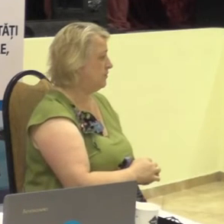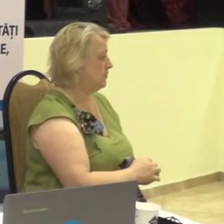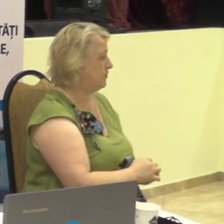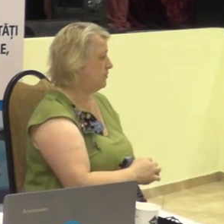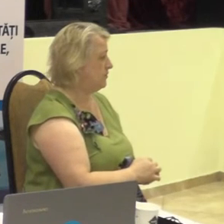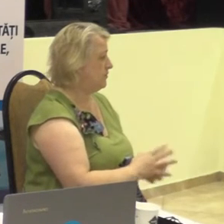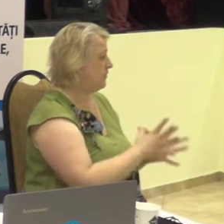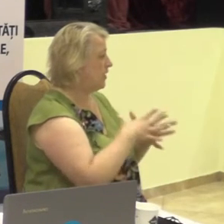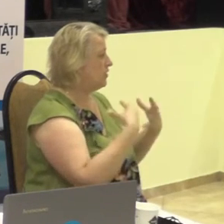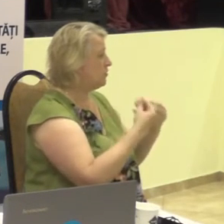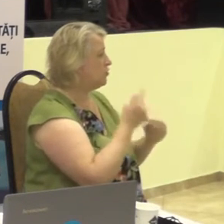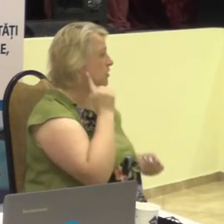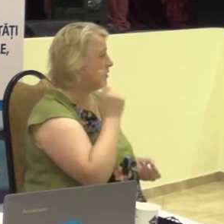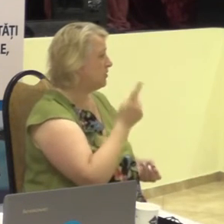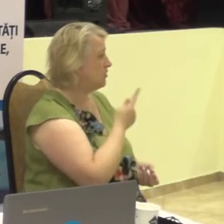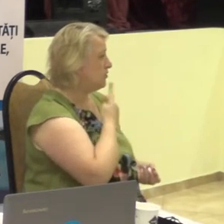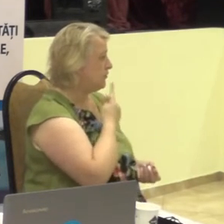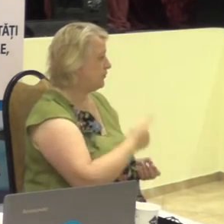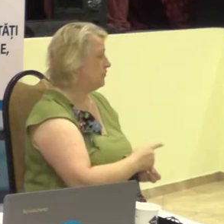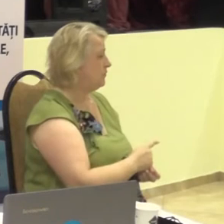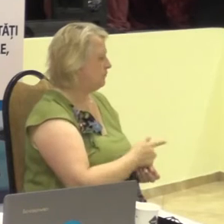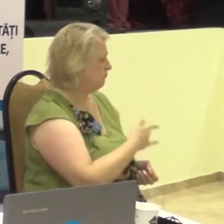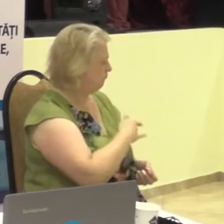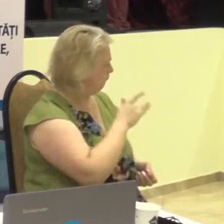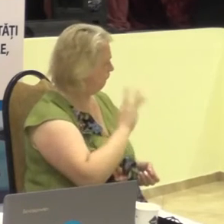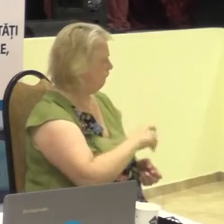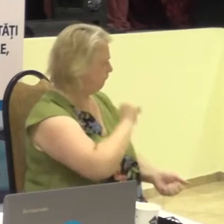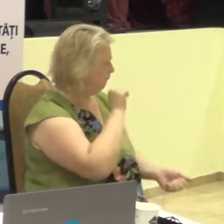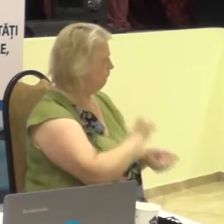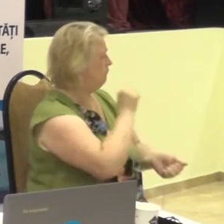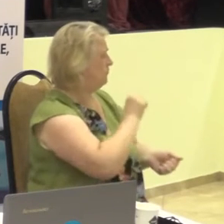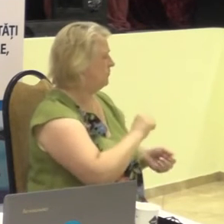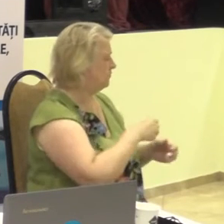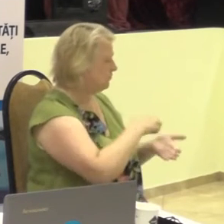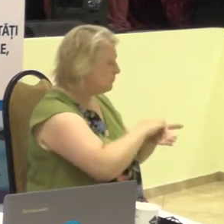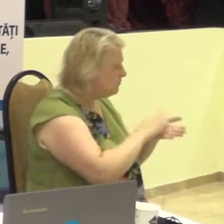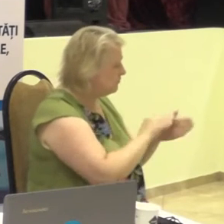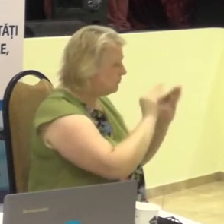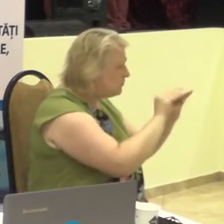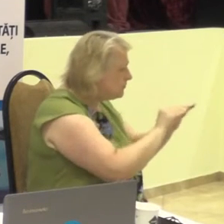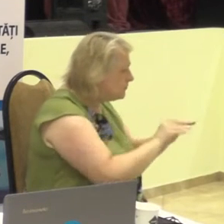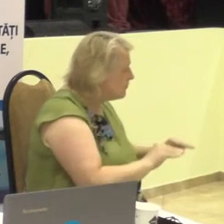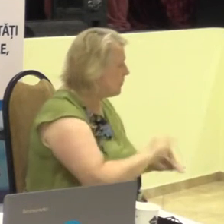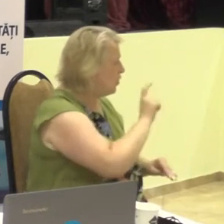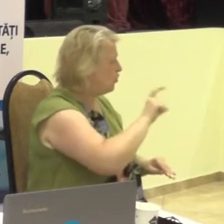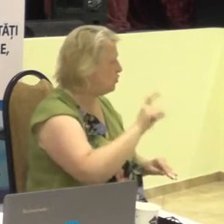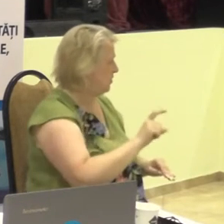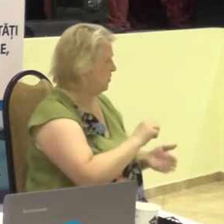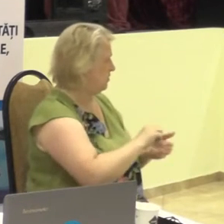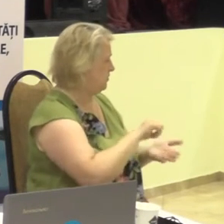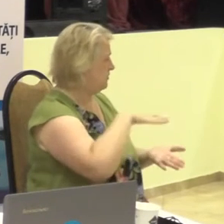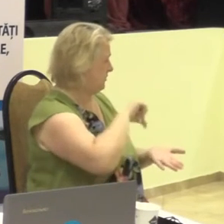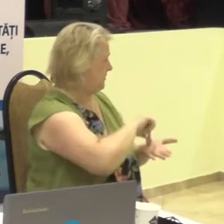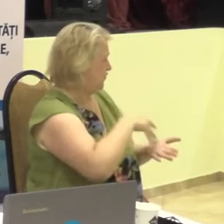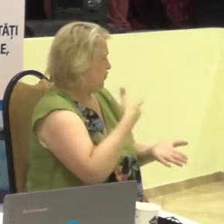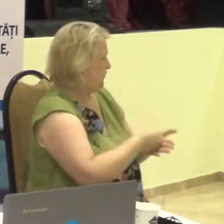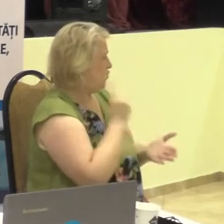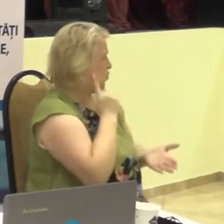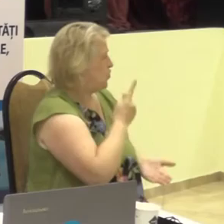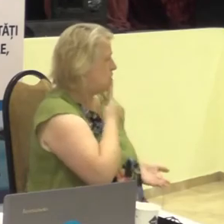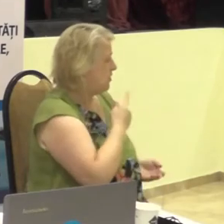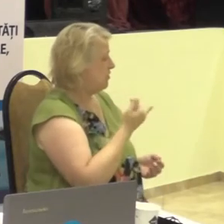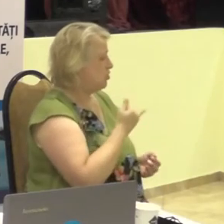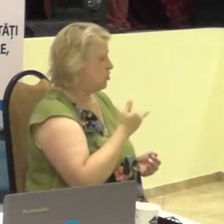Asociația Surților, strict, duce, evident, persoane cu deficiență de auz și contribuie la